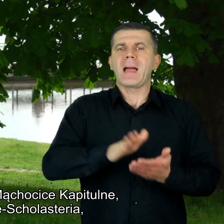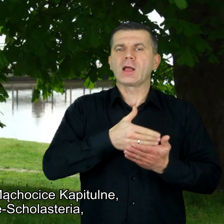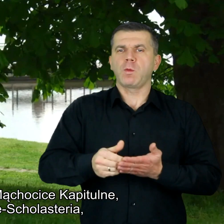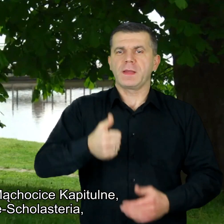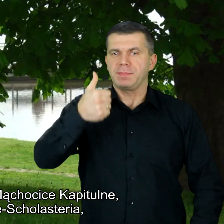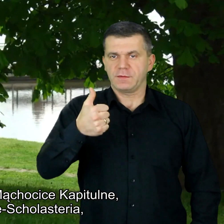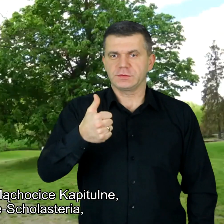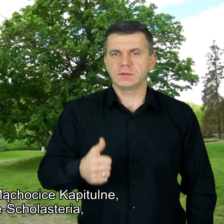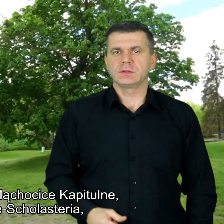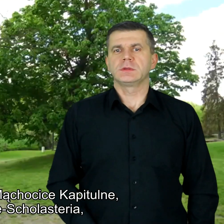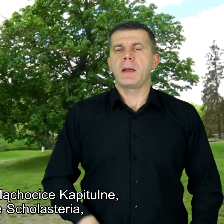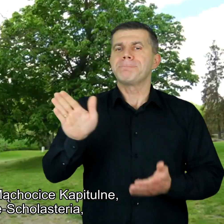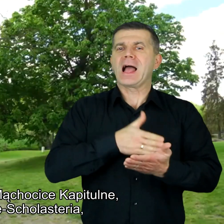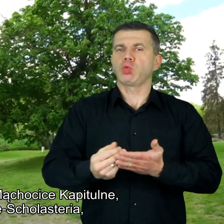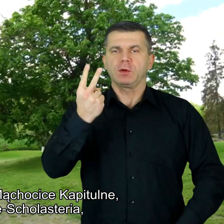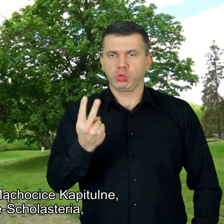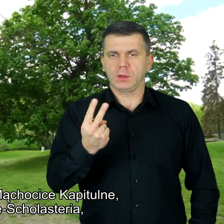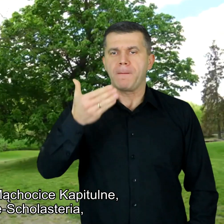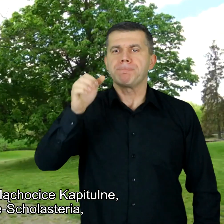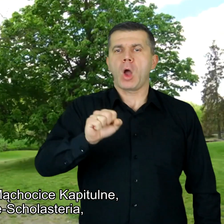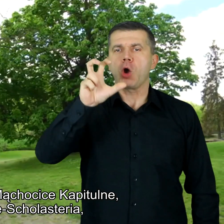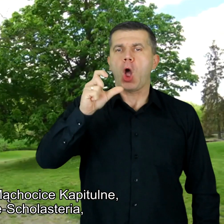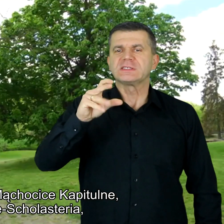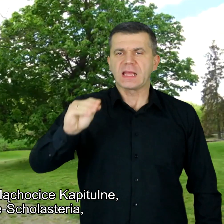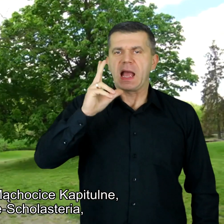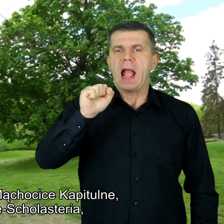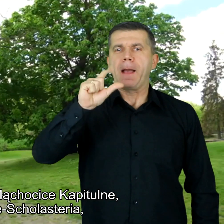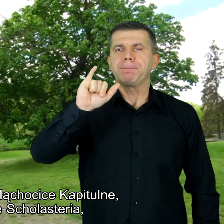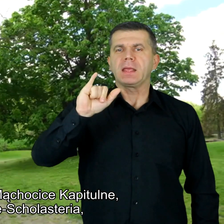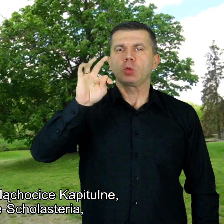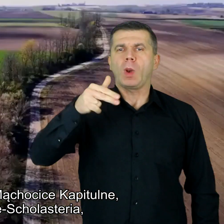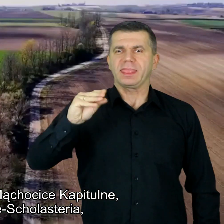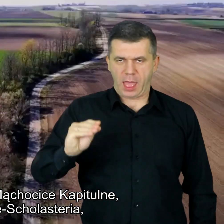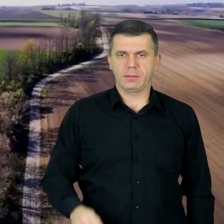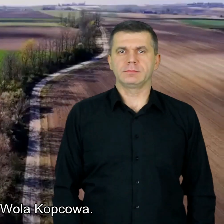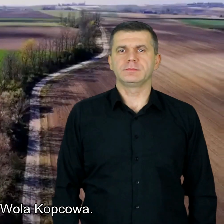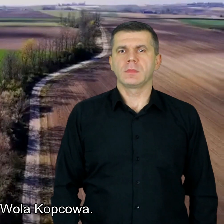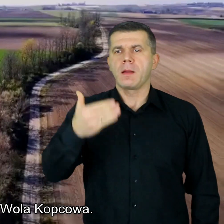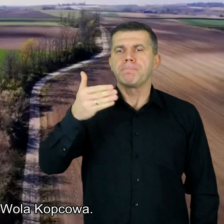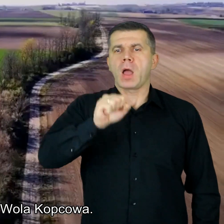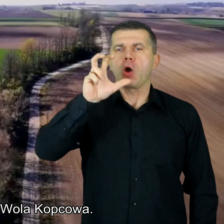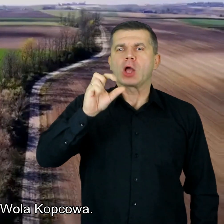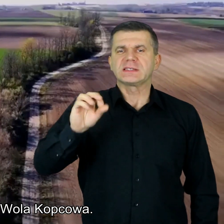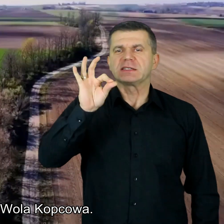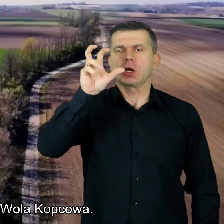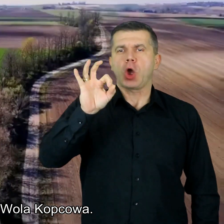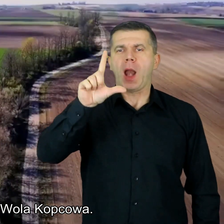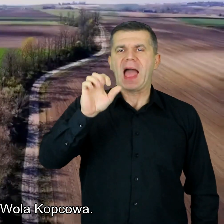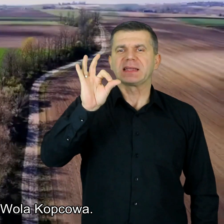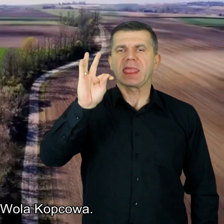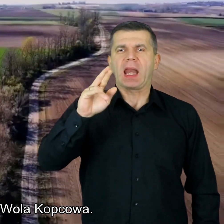II, Monchocice Kapitulne, Monchocice Scholasteria, Wiśniówka, Wola Kopcowa